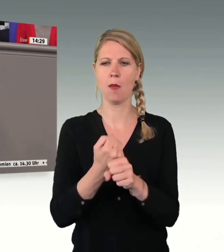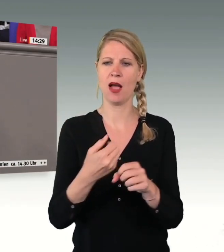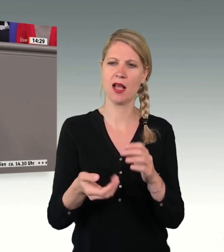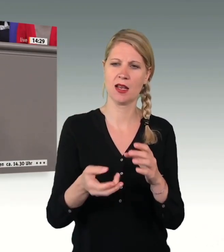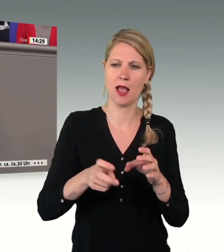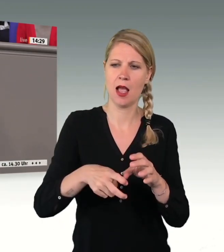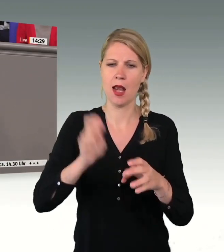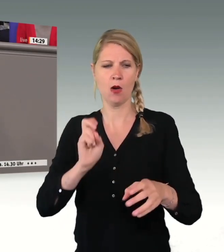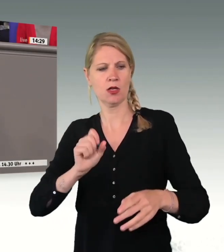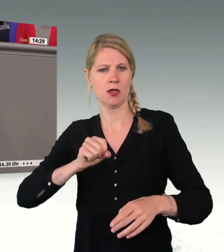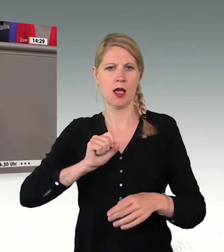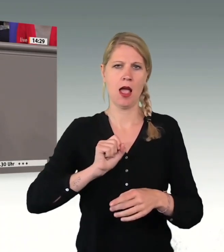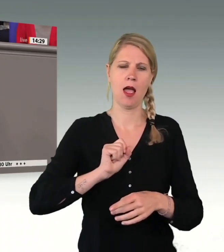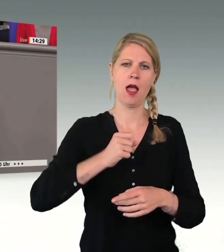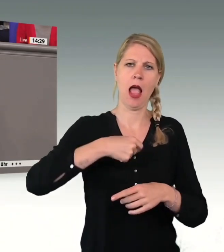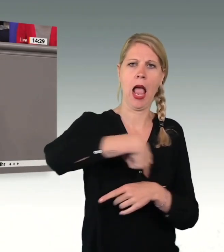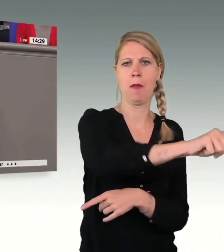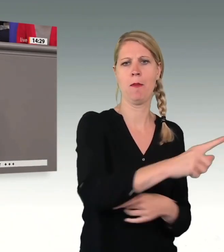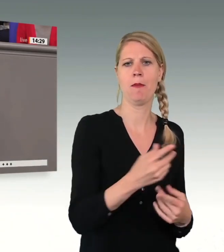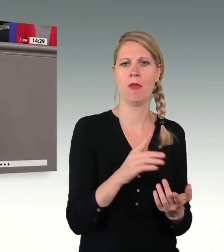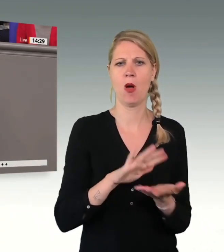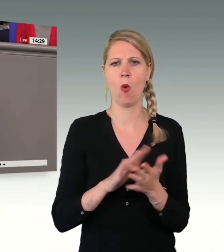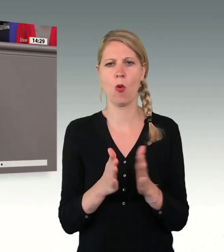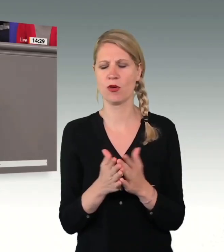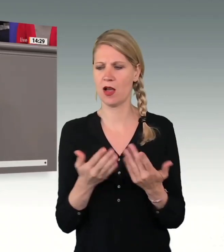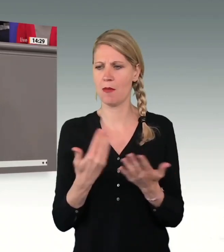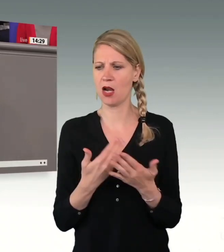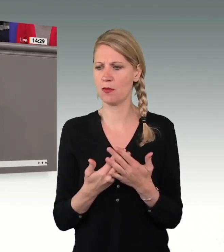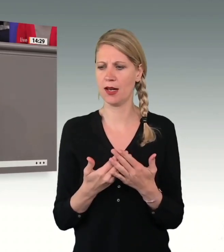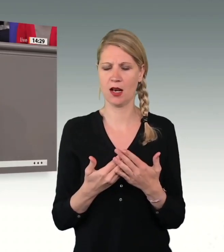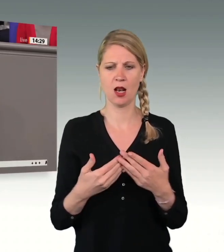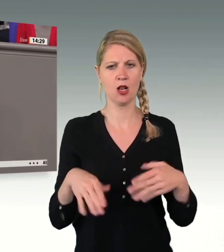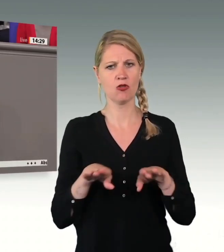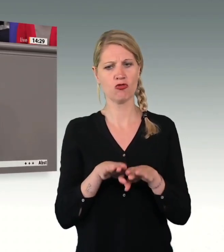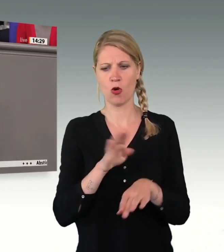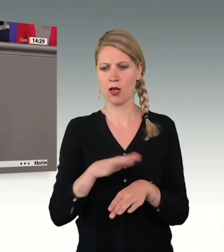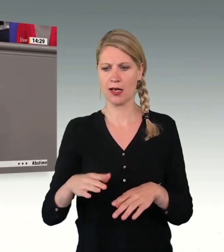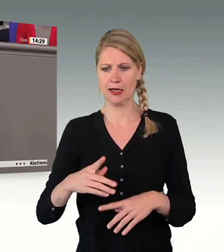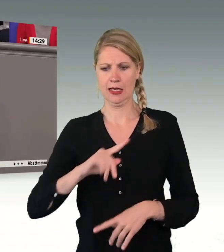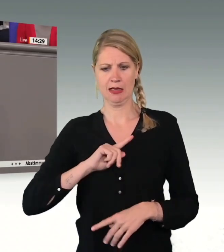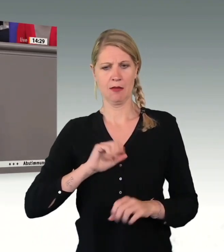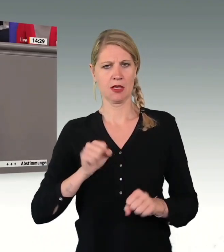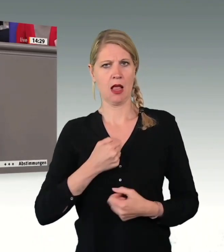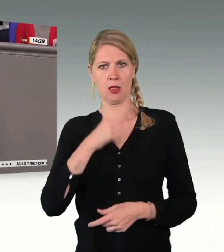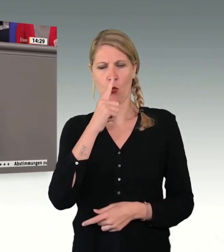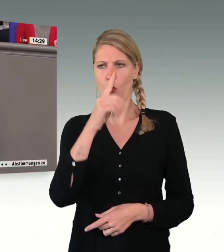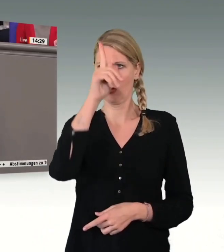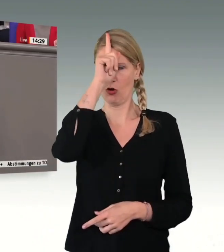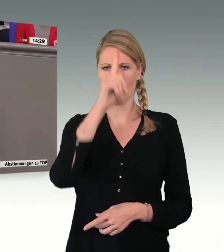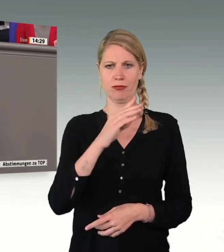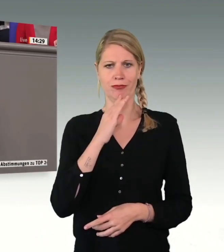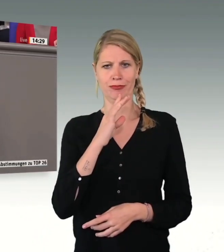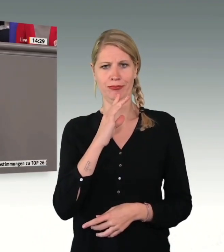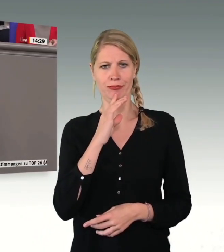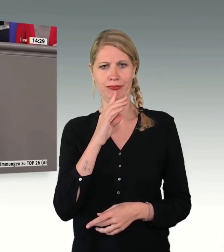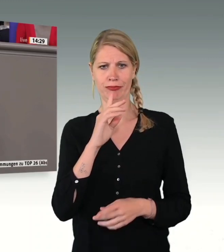Abschiebung von Schulkindern, die keine andere Sprache sprechen als Deutsch. Und wir wollen keine Abschiebung von Menschen, die ein Teil dieser Gesellschaft